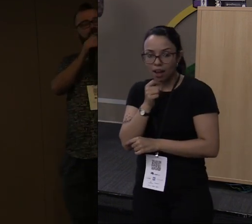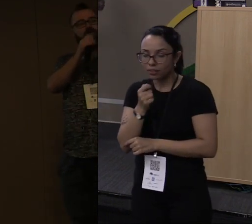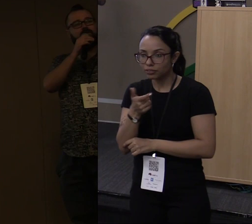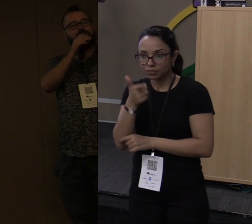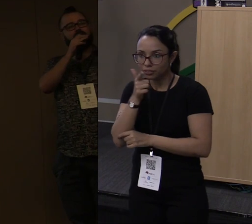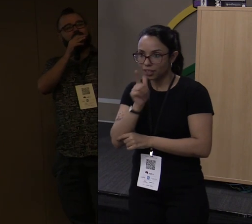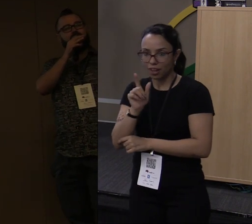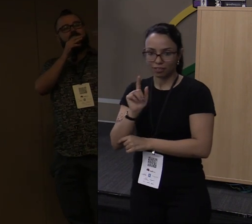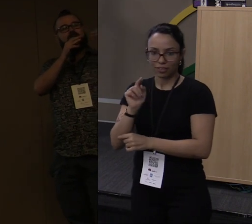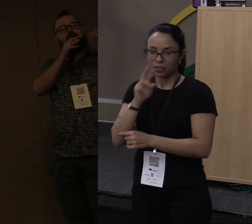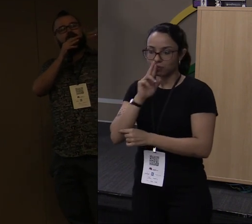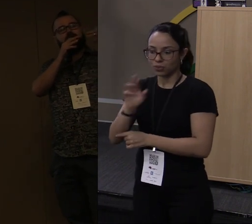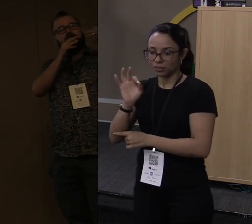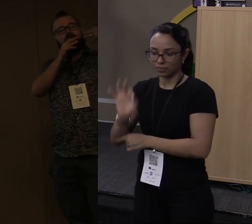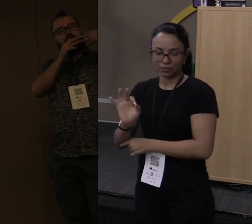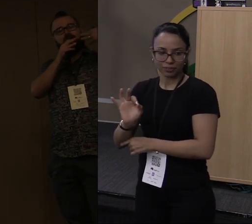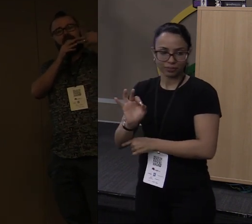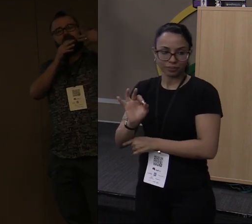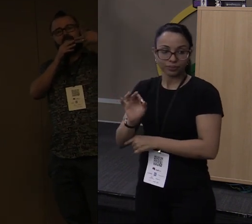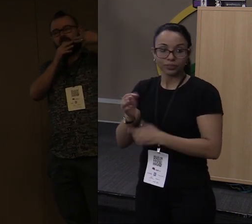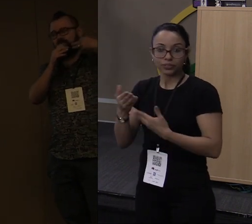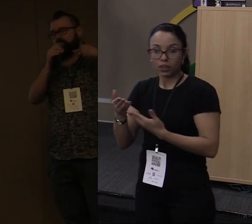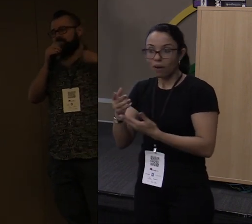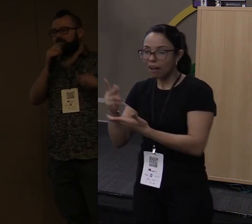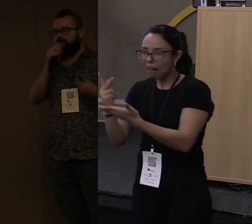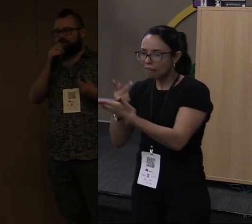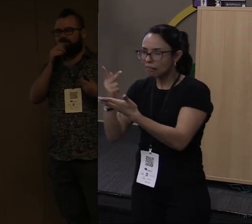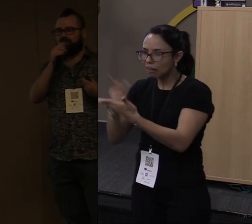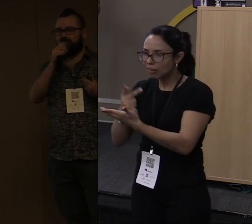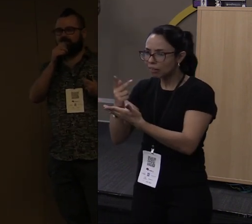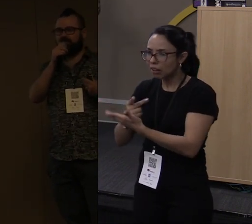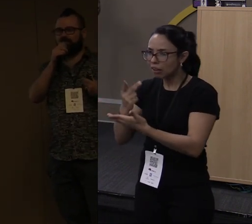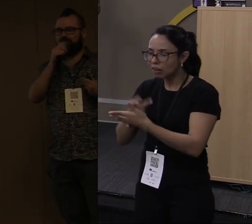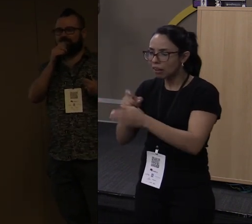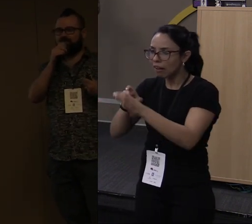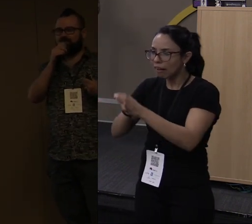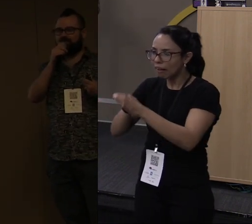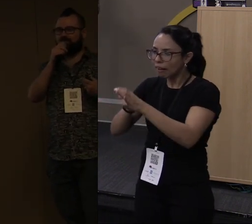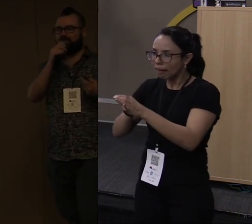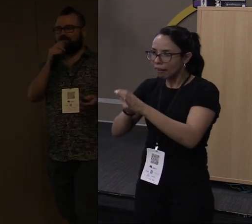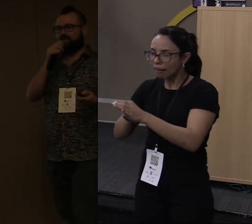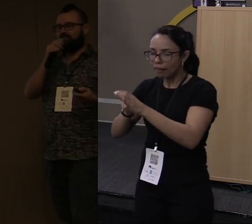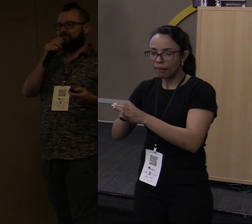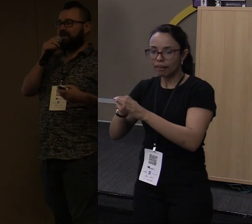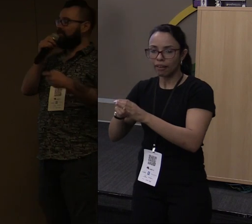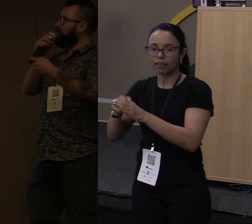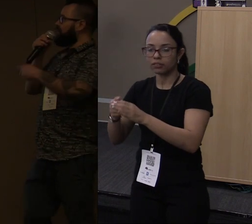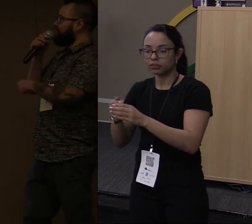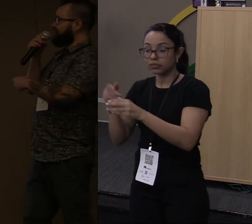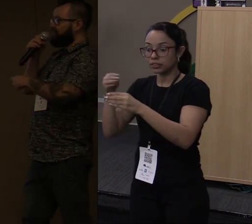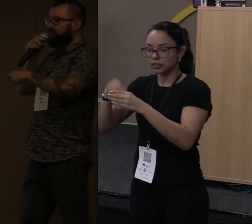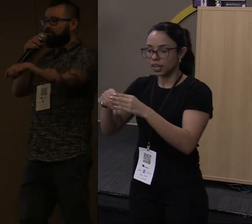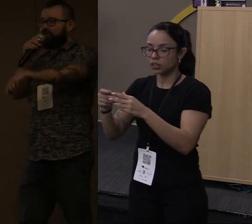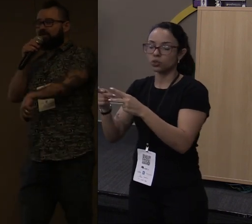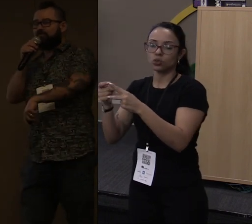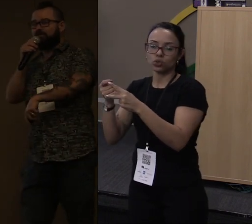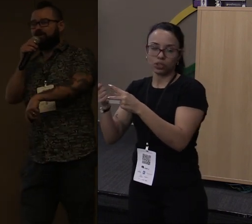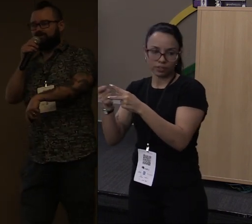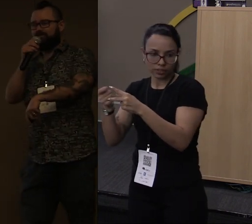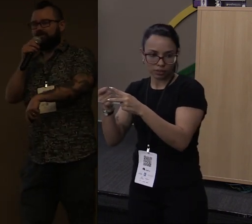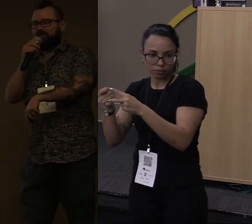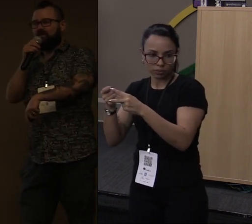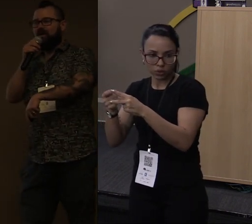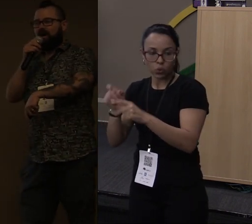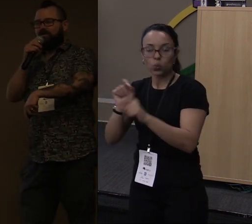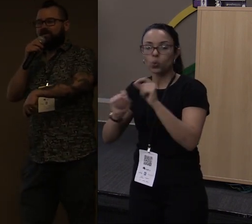causando erro de resolução de dependência em JavaScript. O os caras fizeram? Reescreveram só isso